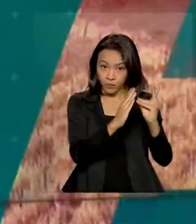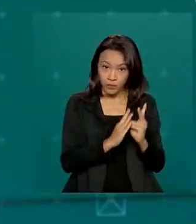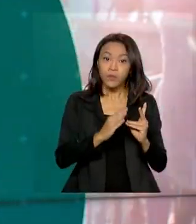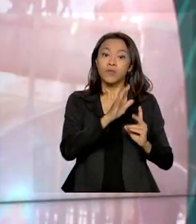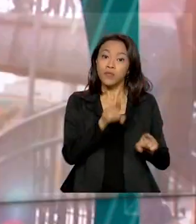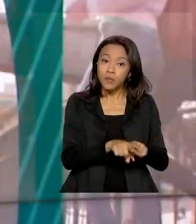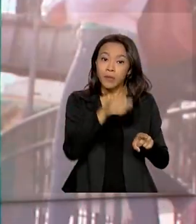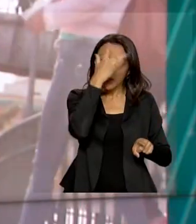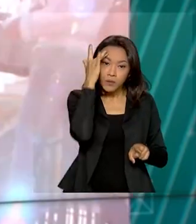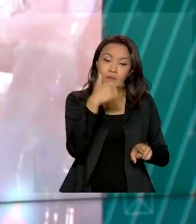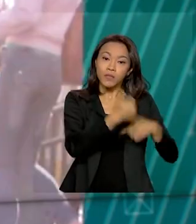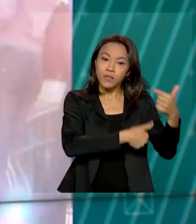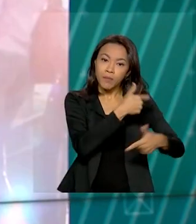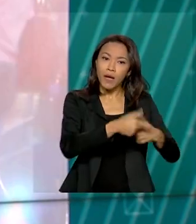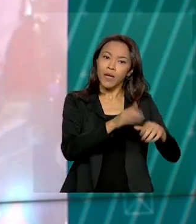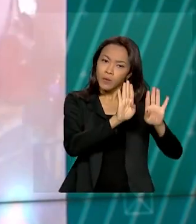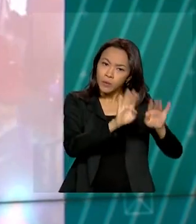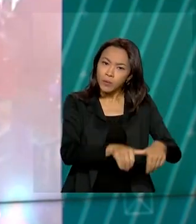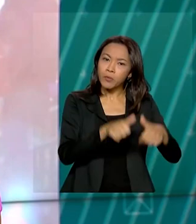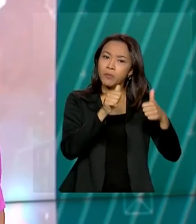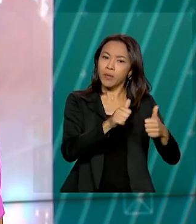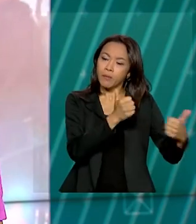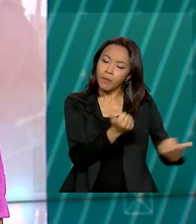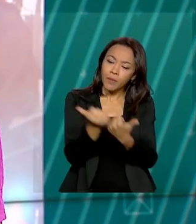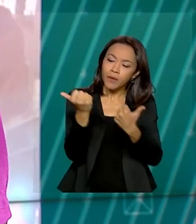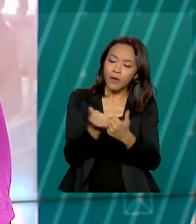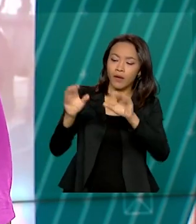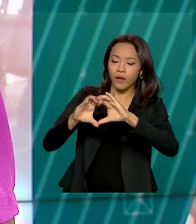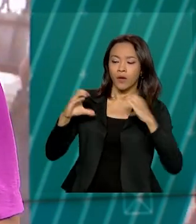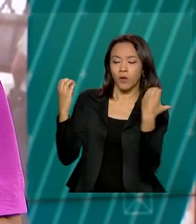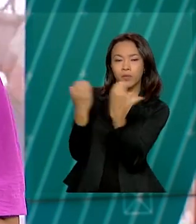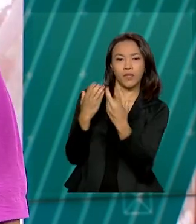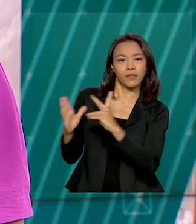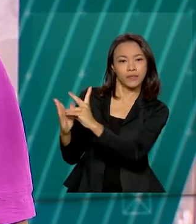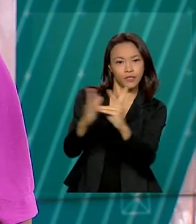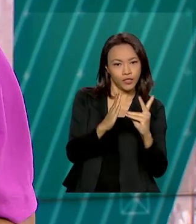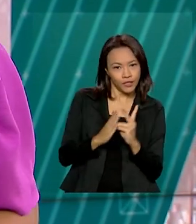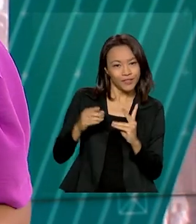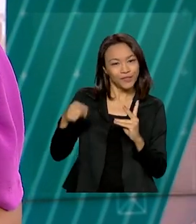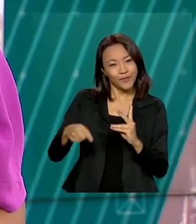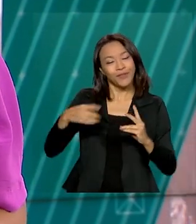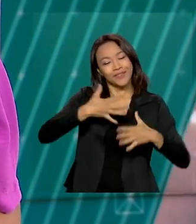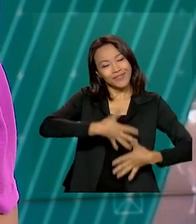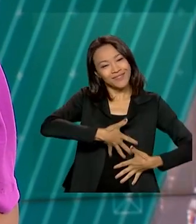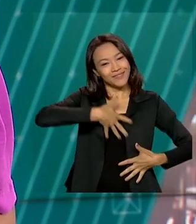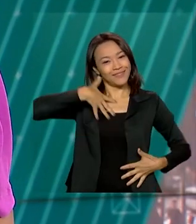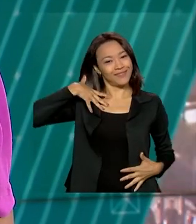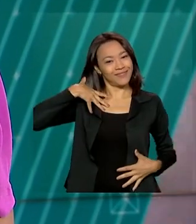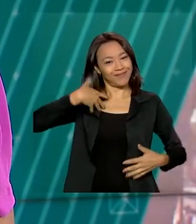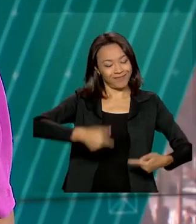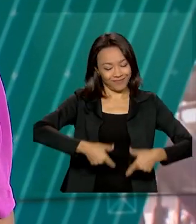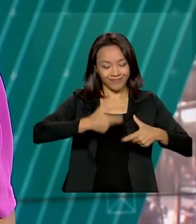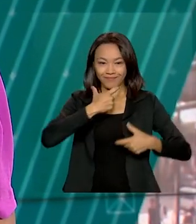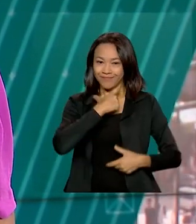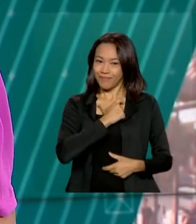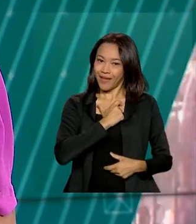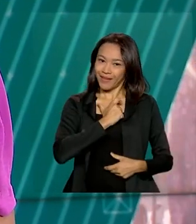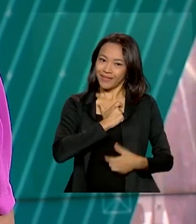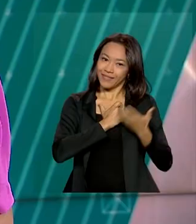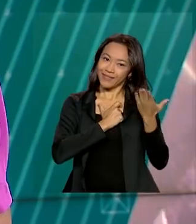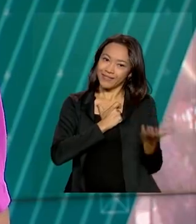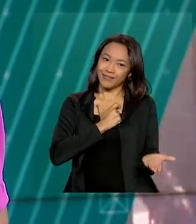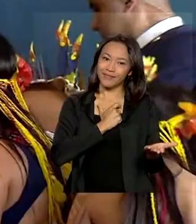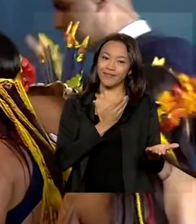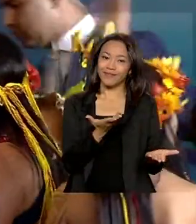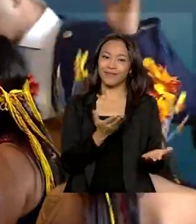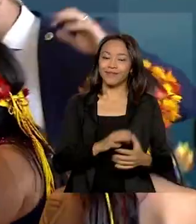trabalham para promover o bem-estar e a defesa das comunidades indígenas foram agraciadas com a Medalha do Mérito Indigenista.